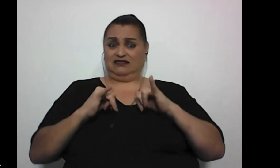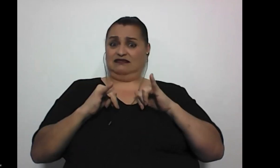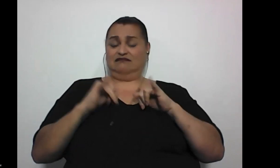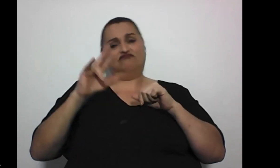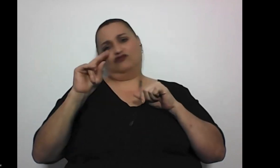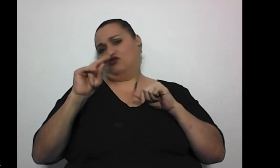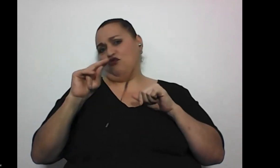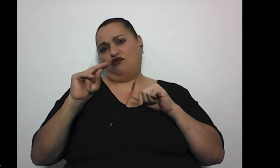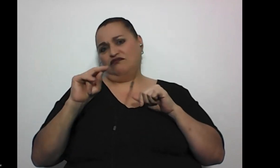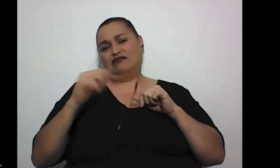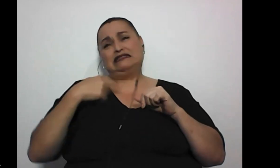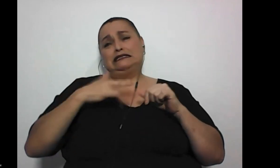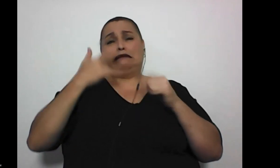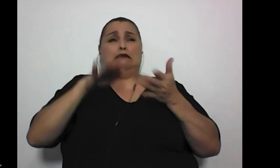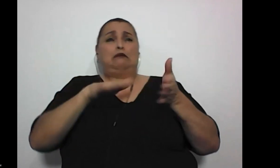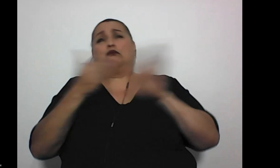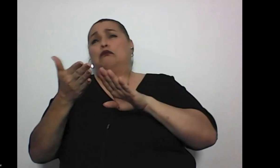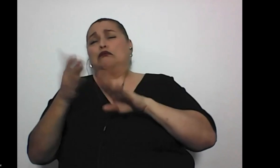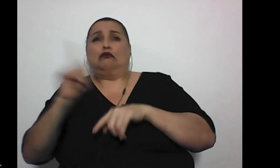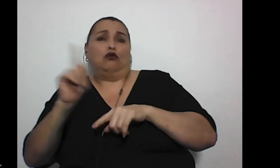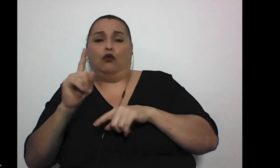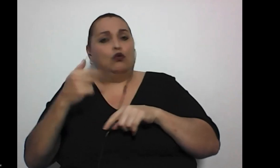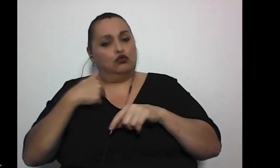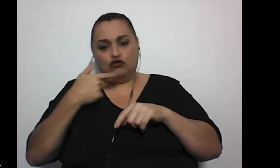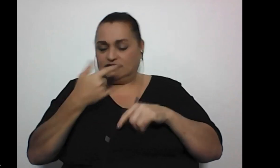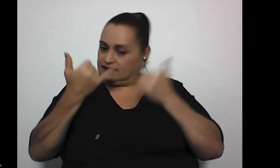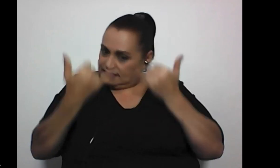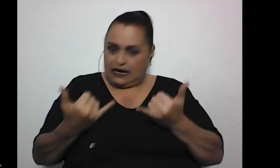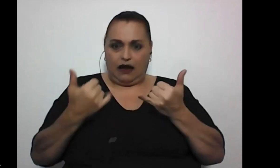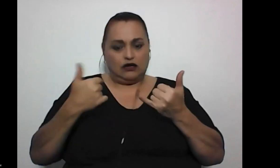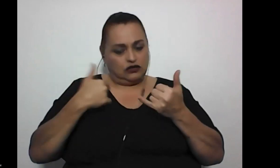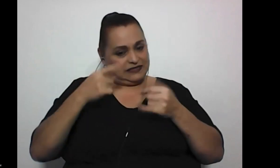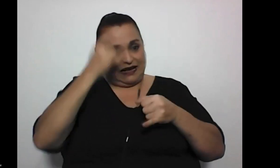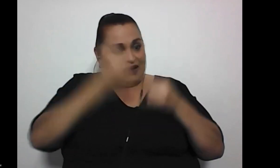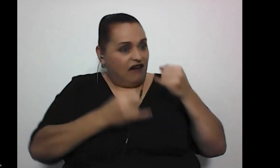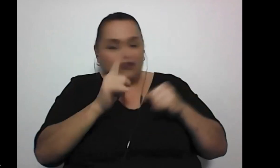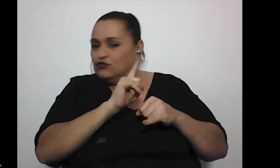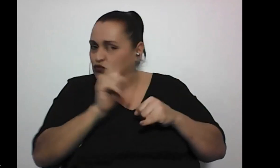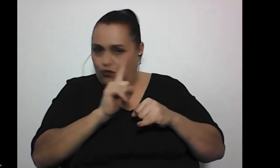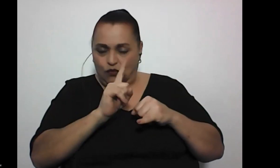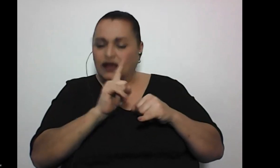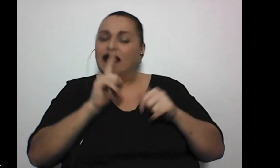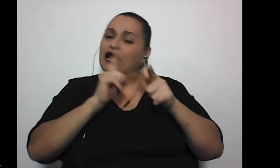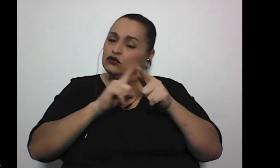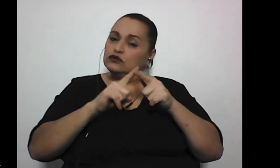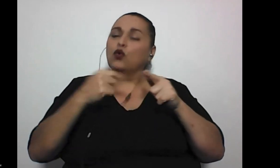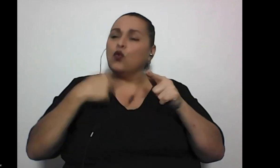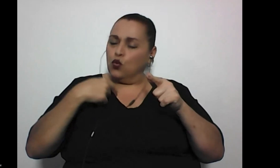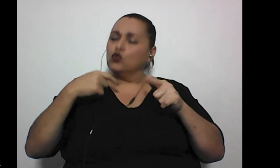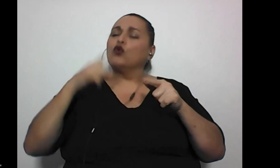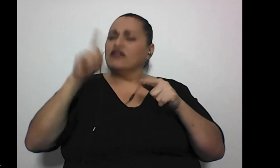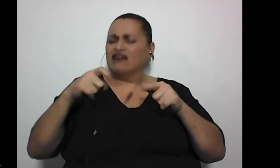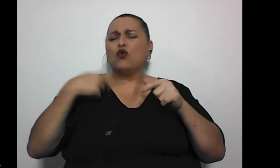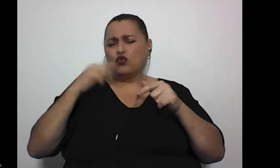y echarnos a morir y decir, no, es que ya ahí se me acaba todo, ¿verdad? no, yo creo que es válido